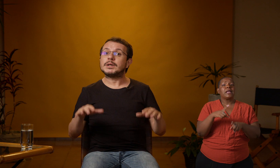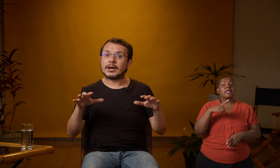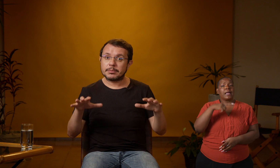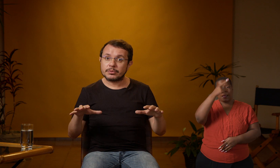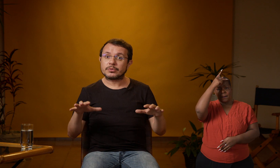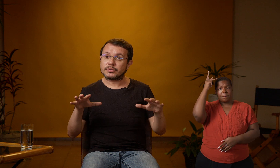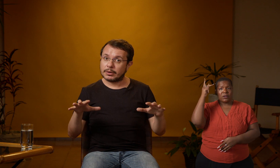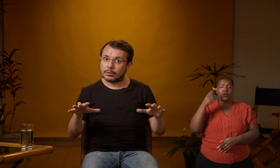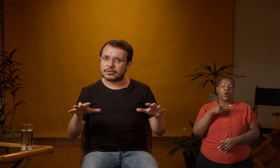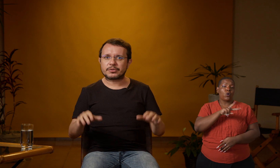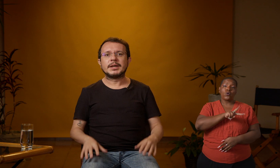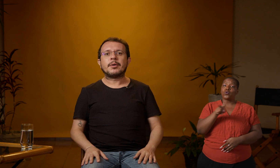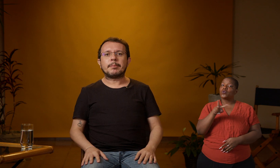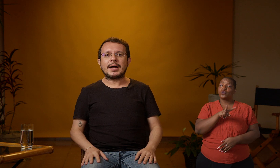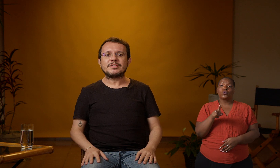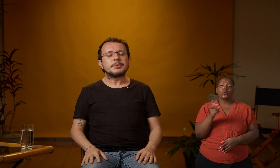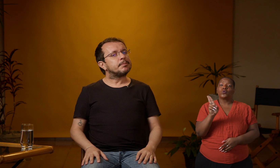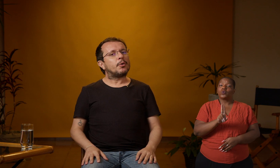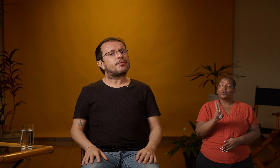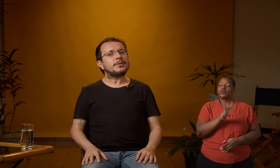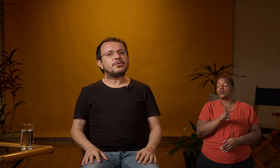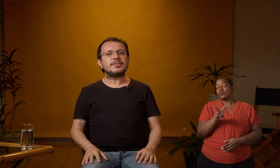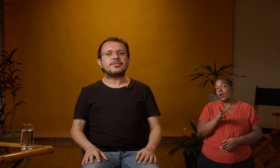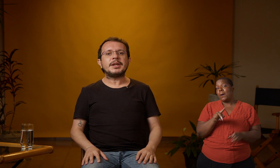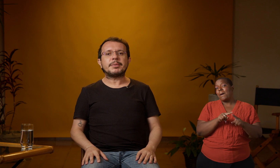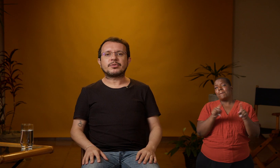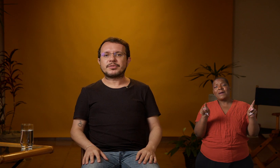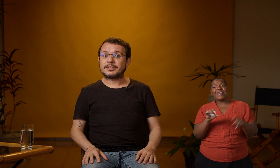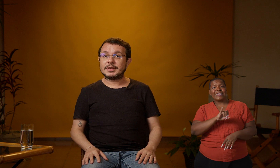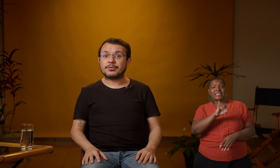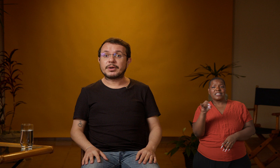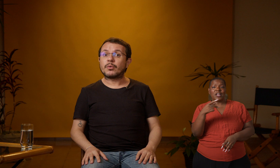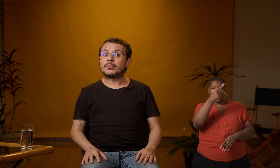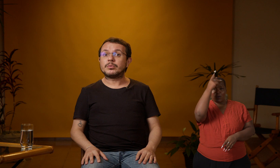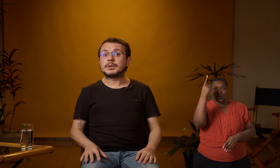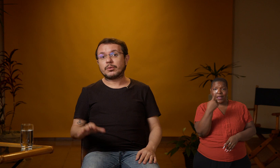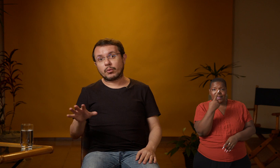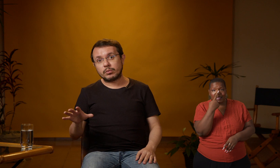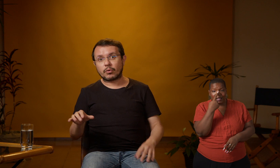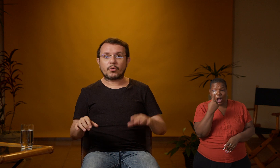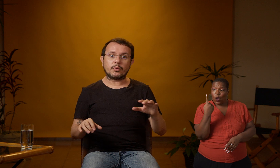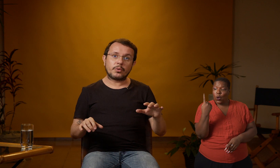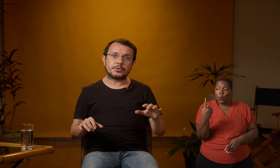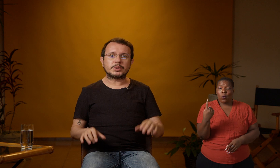ambos os recursos. Mas, o fato de existirem pessoas que se identificam com um ou com outro,